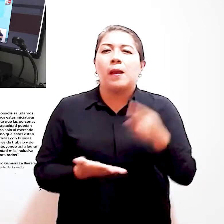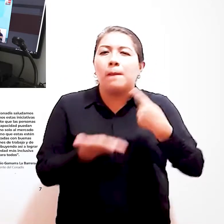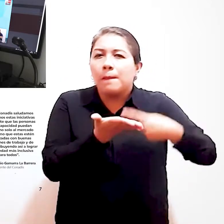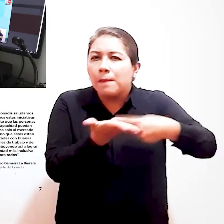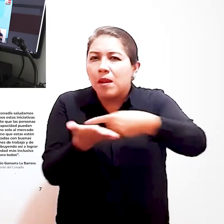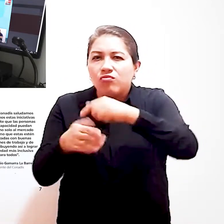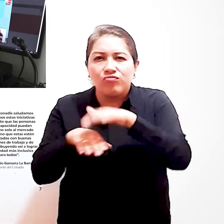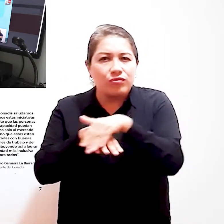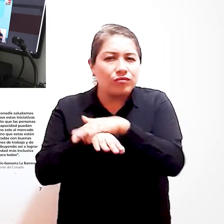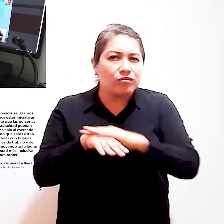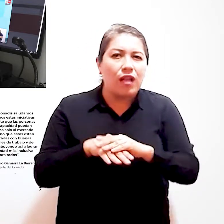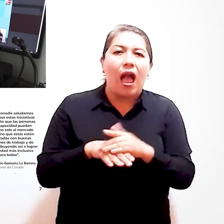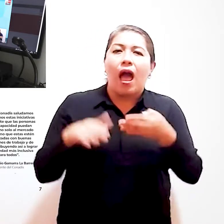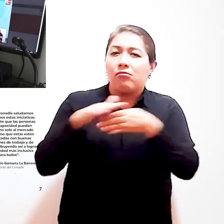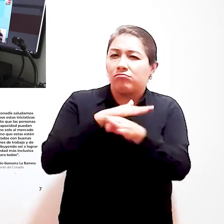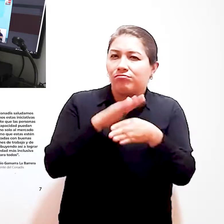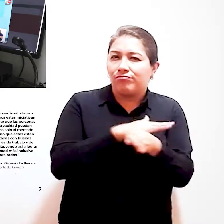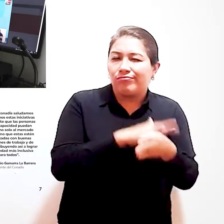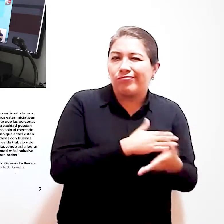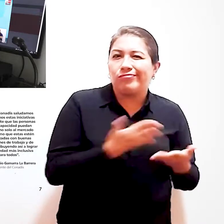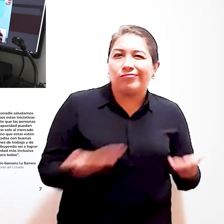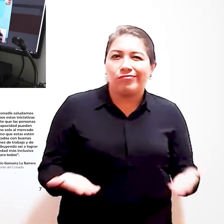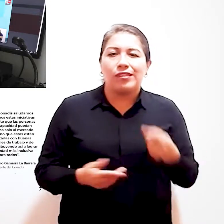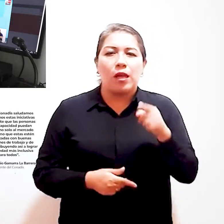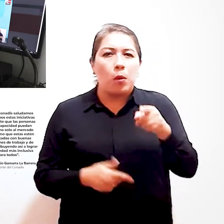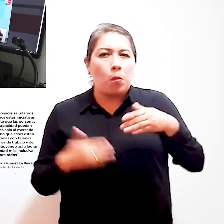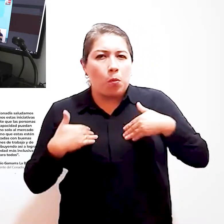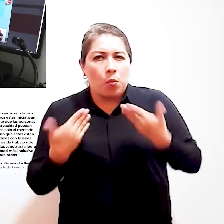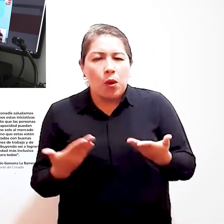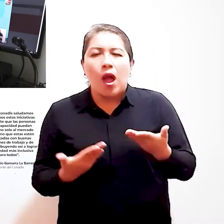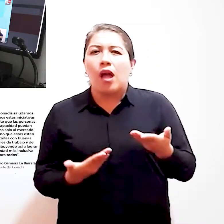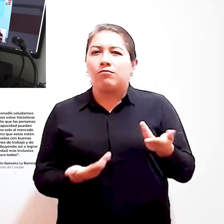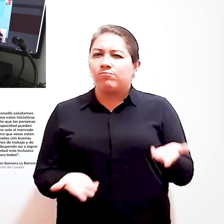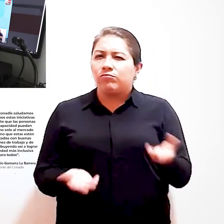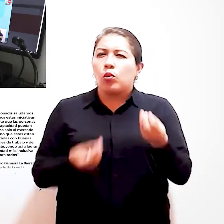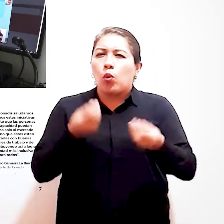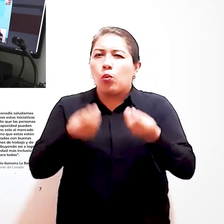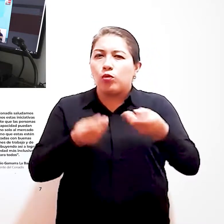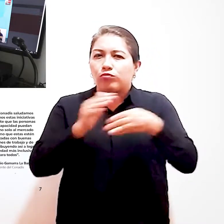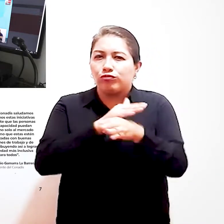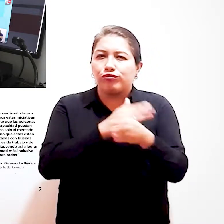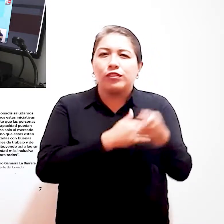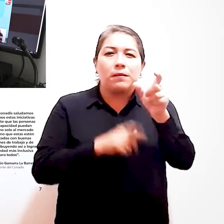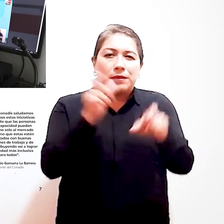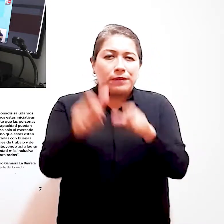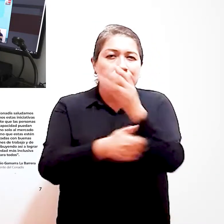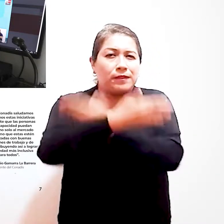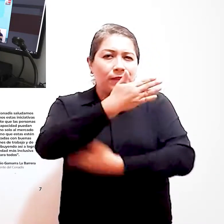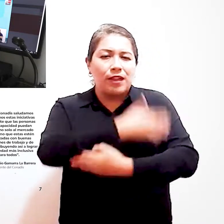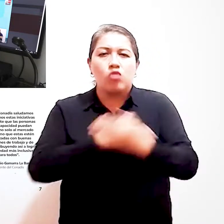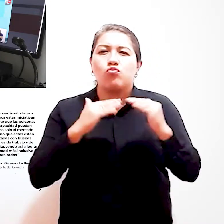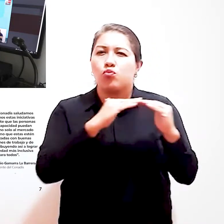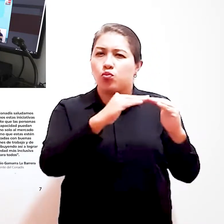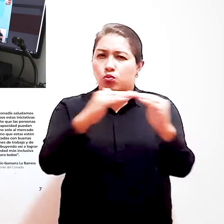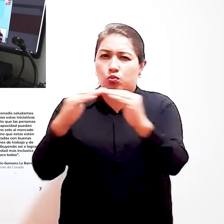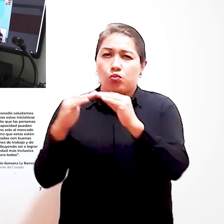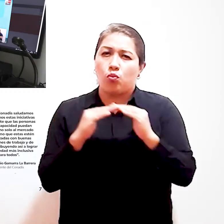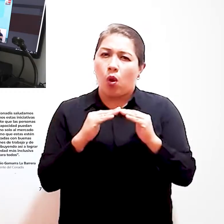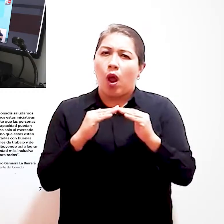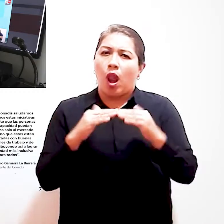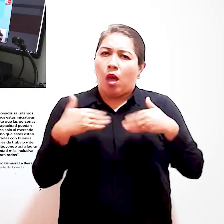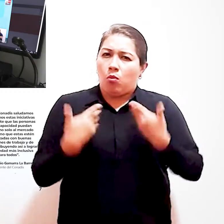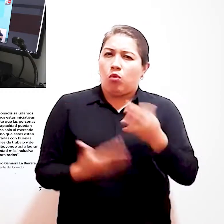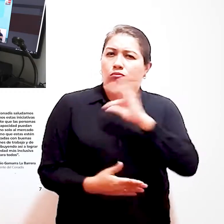Discapacidad y el Plan Nacional de Accesibilidad respecto al acceso de las personas con discapacidad en igualdad de